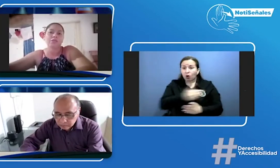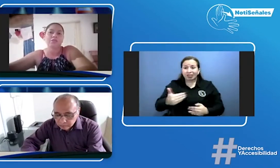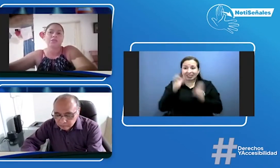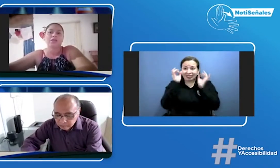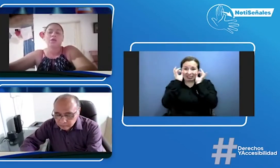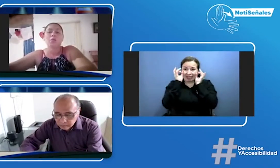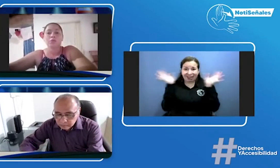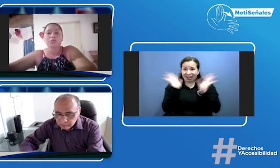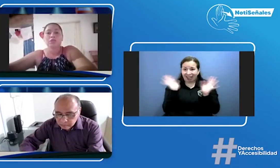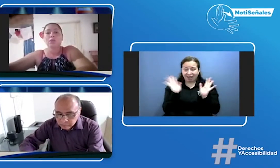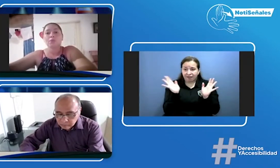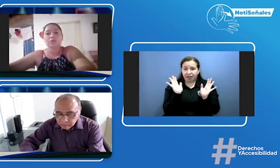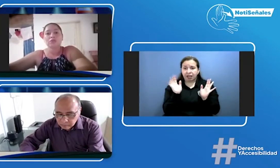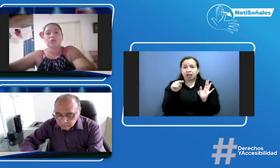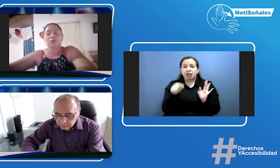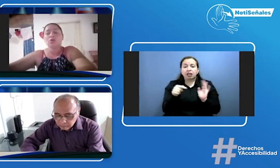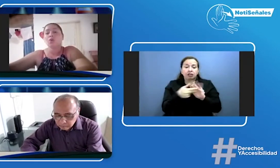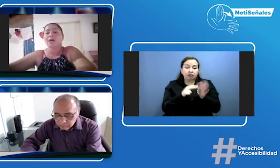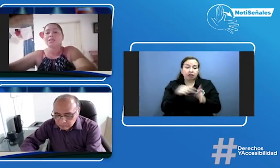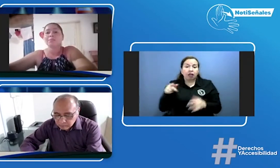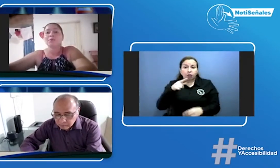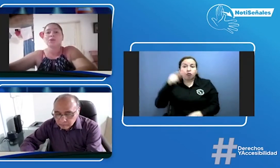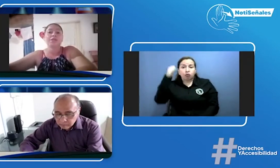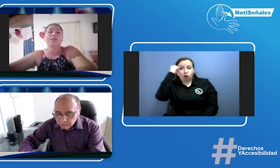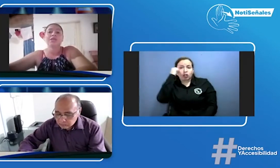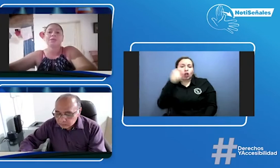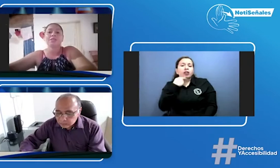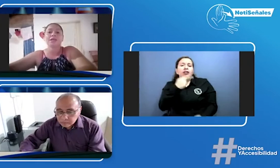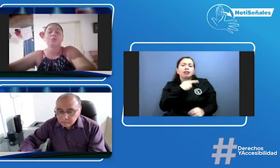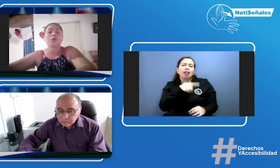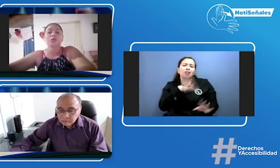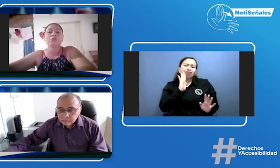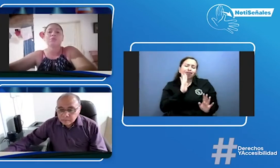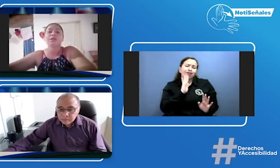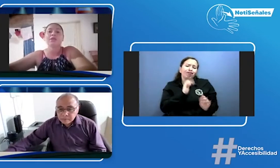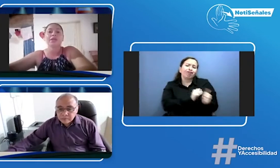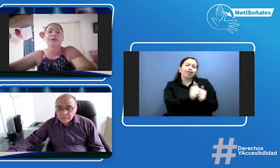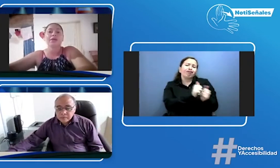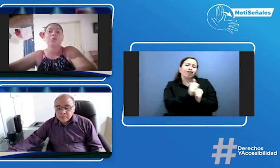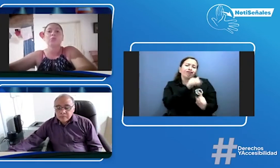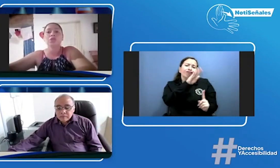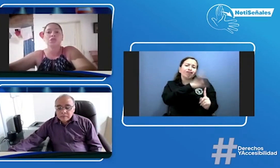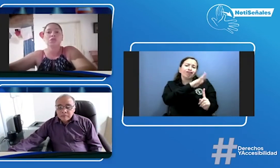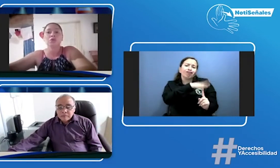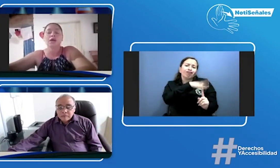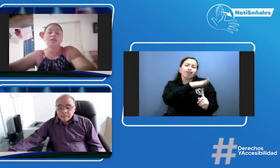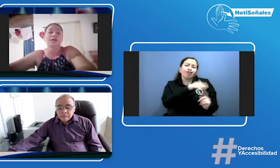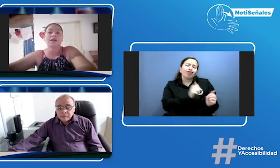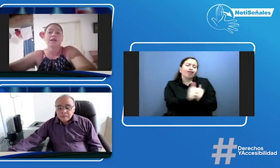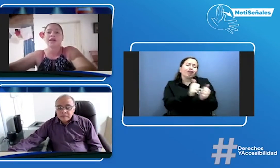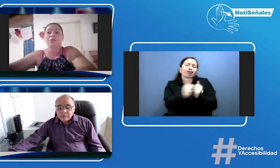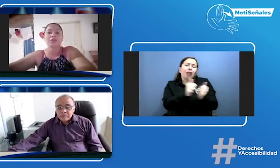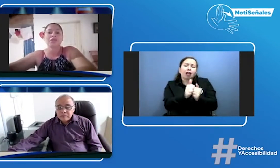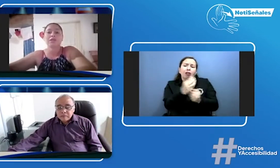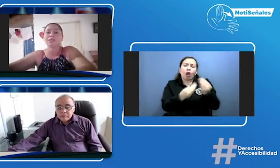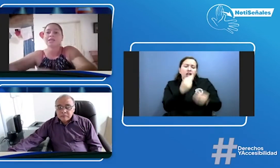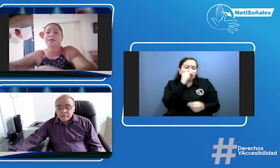como dicen los profesores ellos lo pasan porque tienen que pasarlo porque no se pueden quedar con un niño estancado tienen que pasarlo